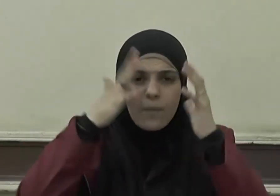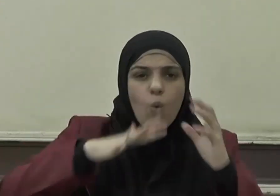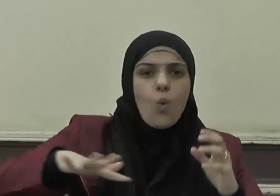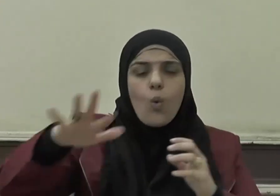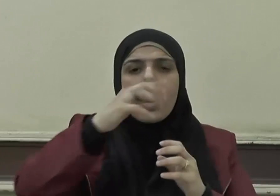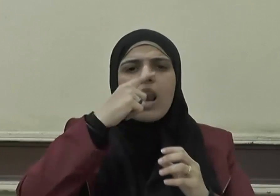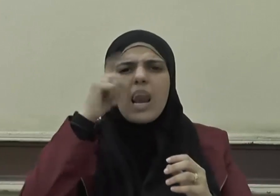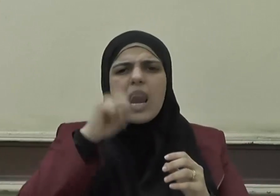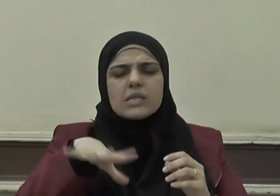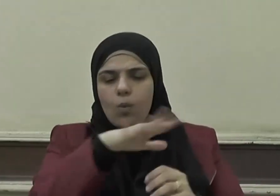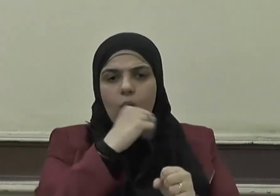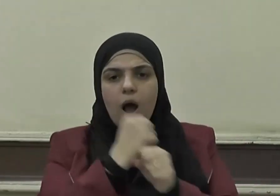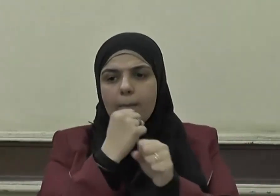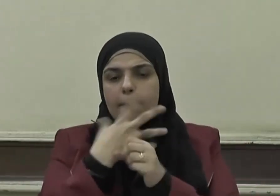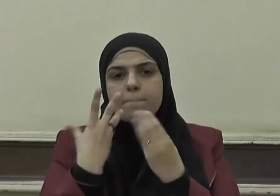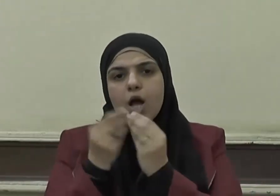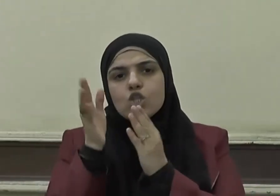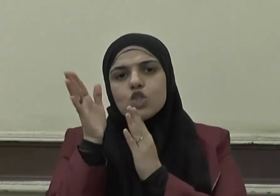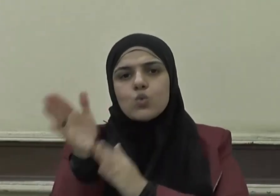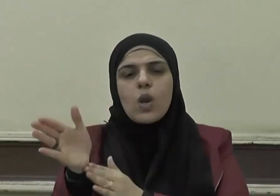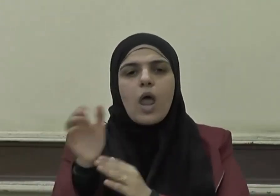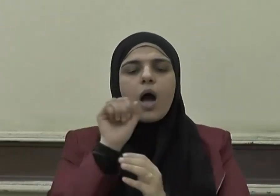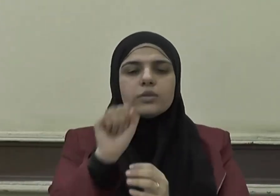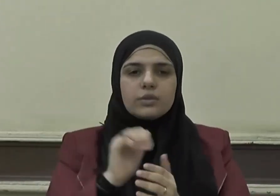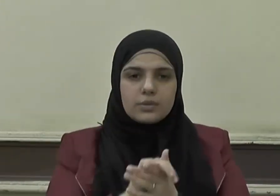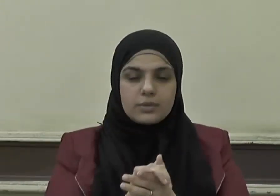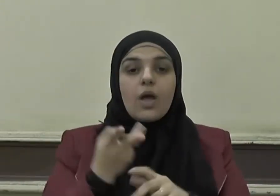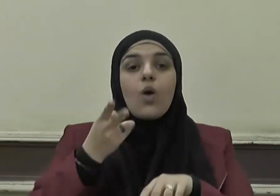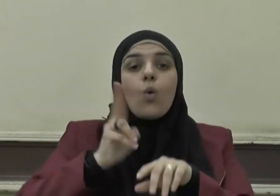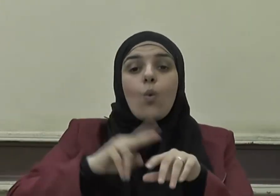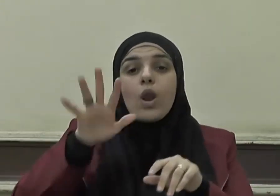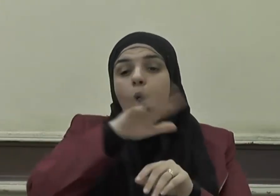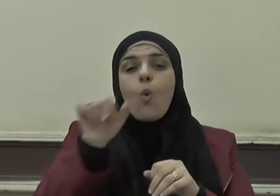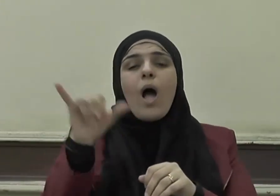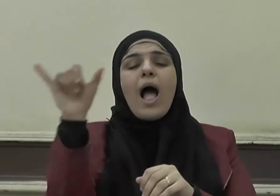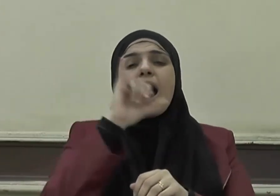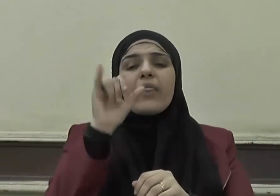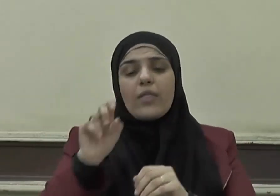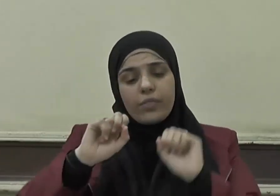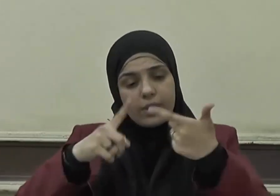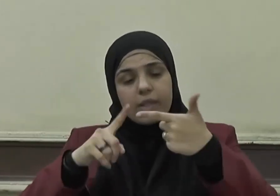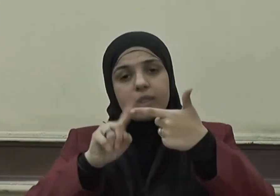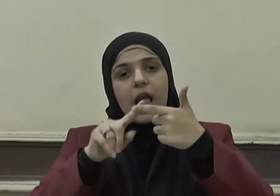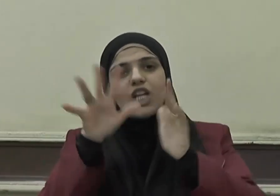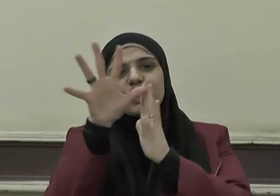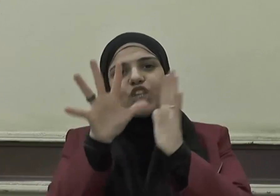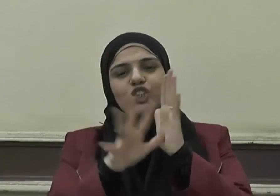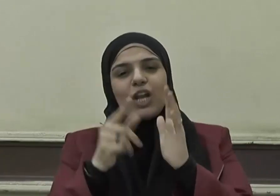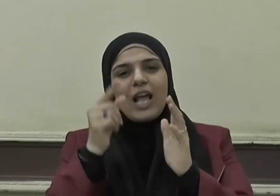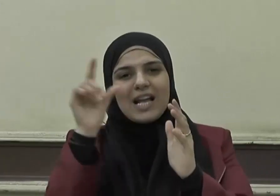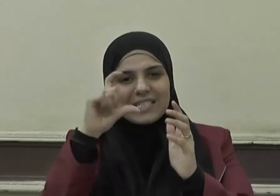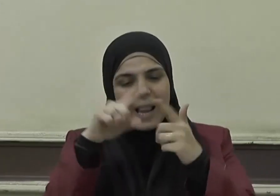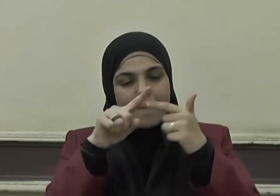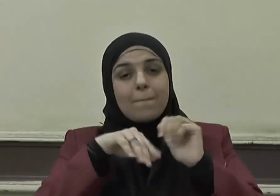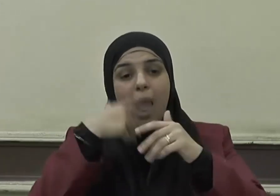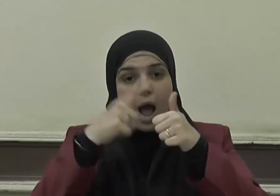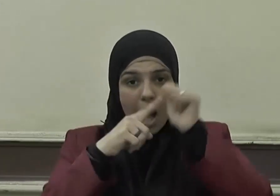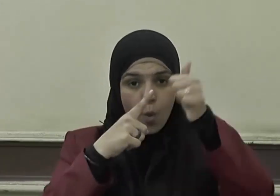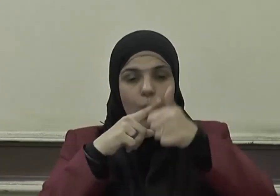حجية السنة المشرفة وأنها المصدر الثاني للتشريع بعد كتاب الله عز